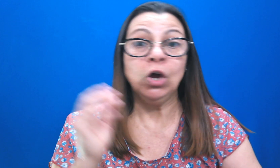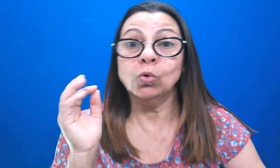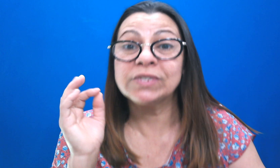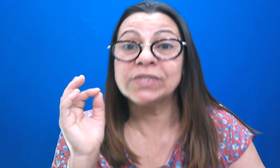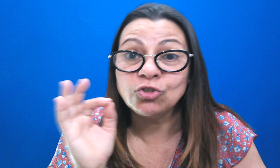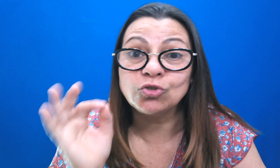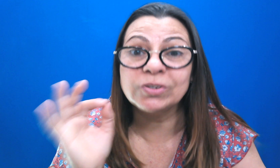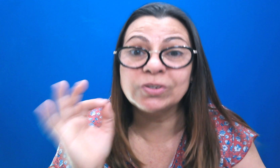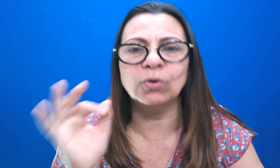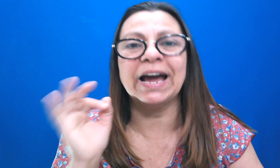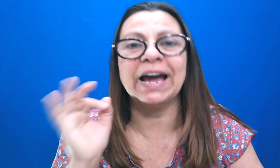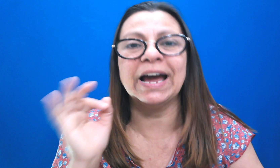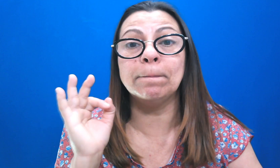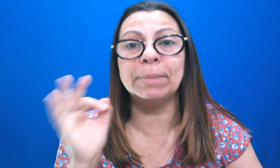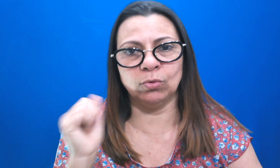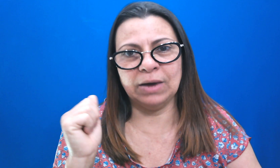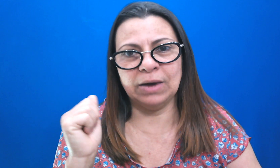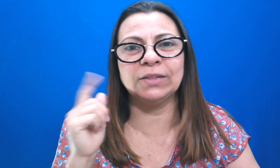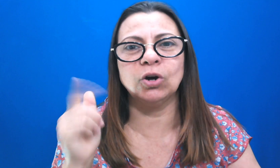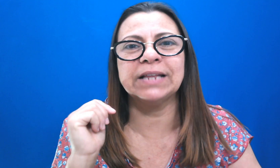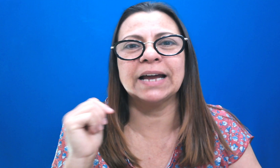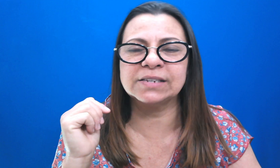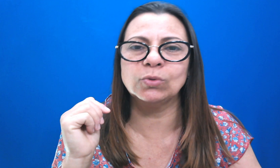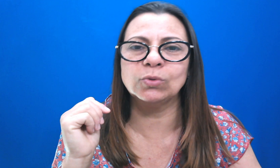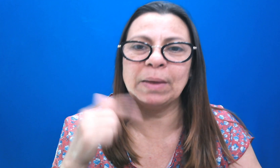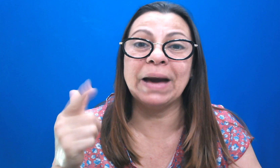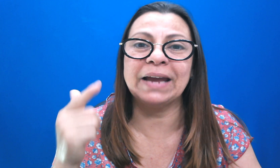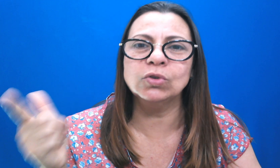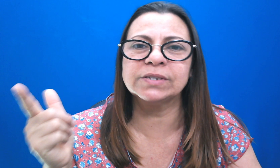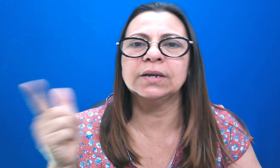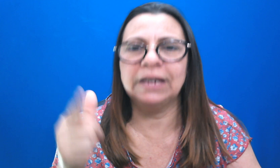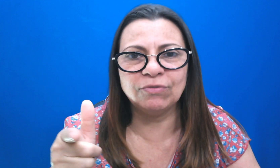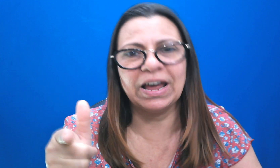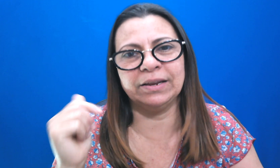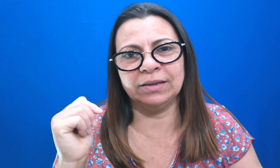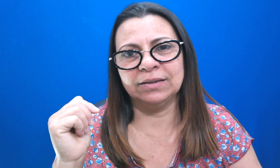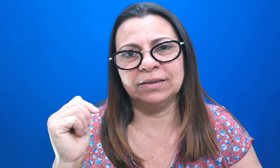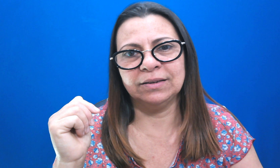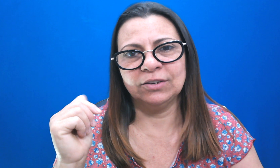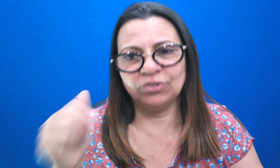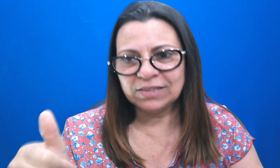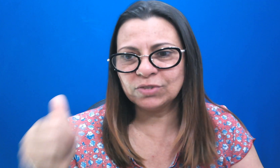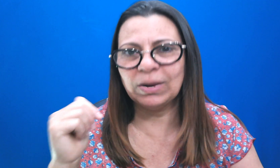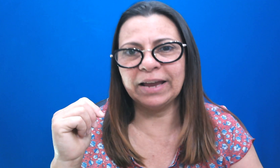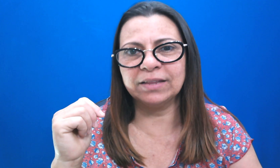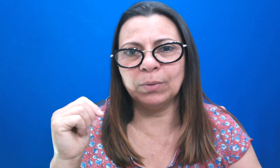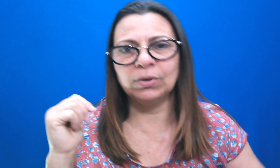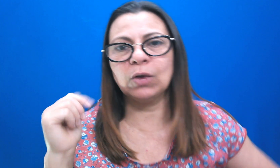Os anjos do Senhor acampam ao redor daqueles que o temem para os livrarem. Já vai dando o seu like, tá bom? E